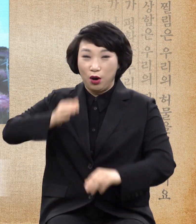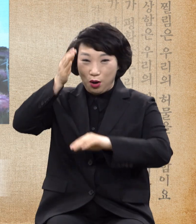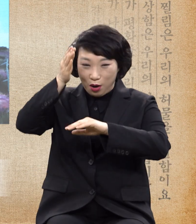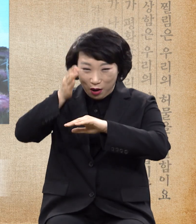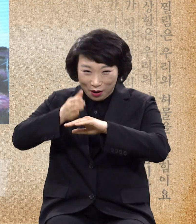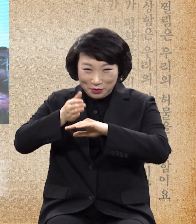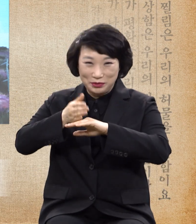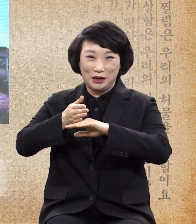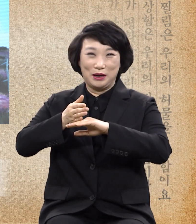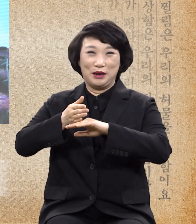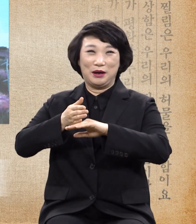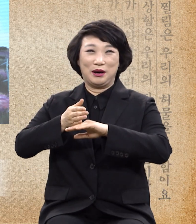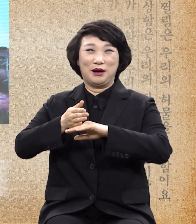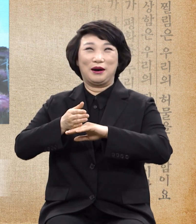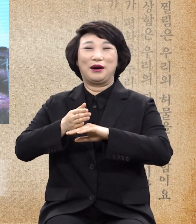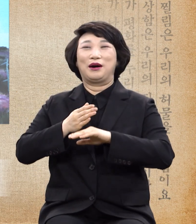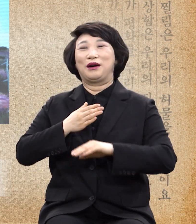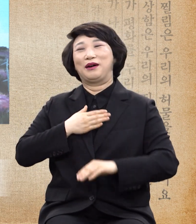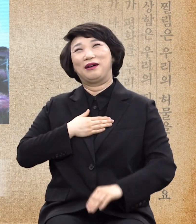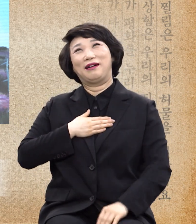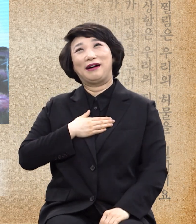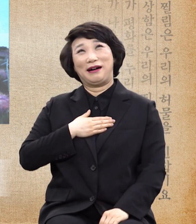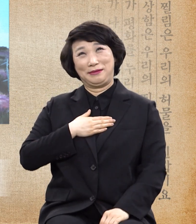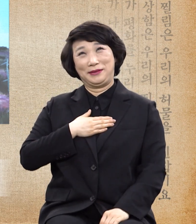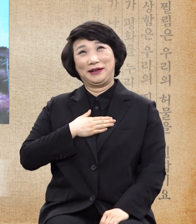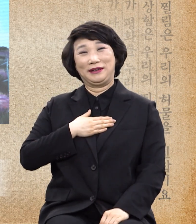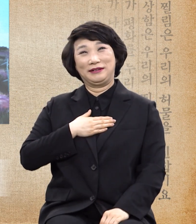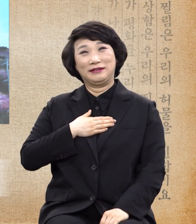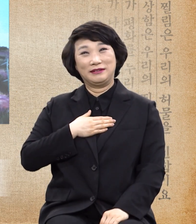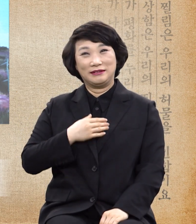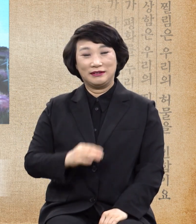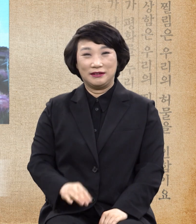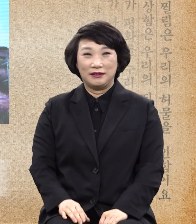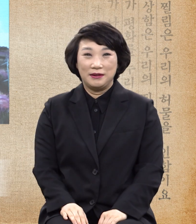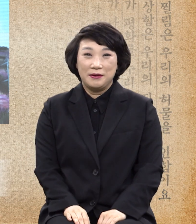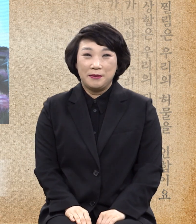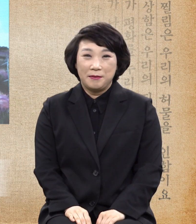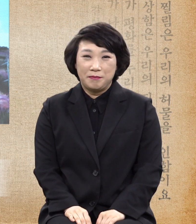너무 감사한 거예요. 그리고 울어.